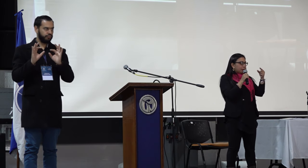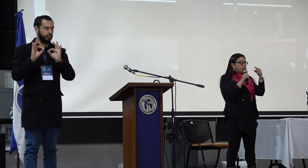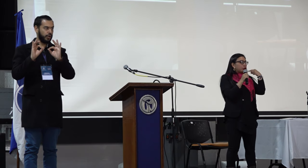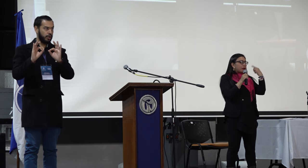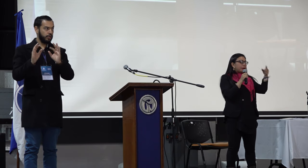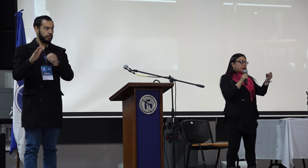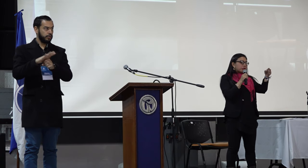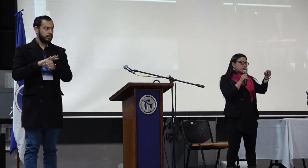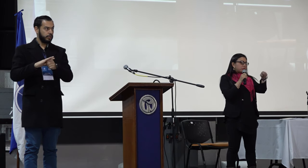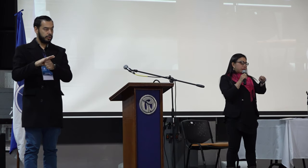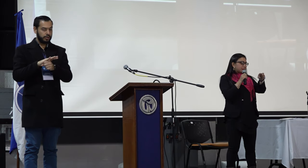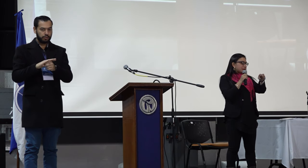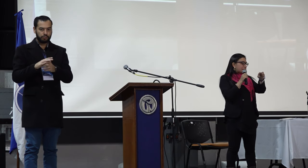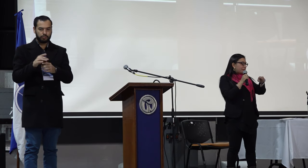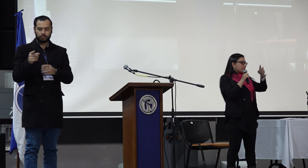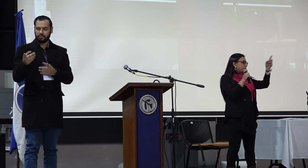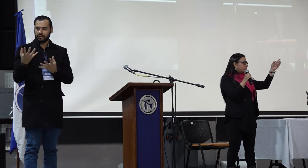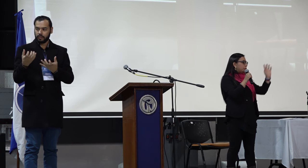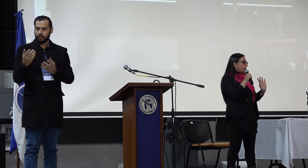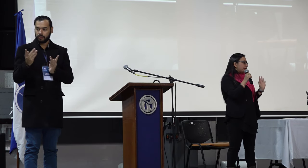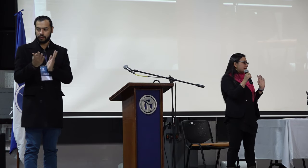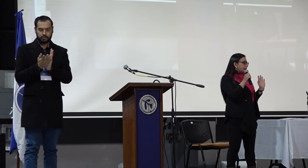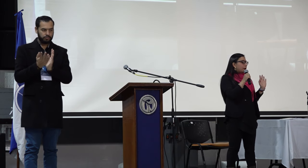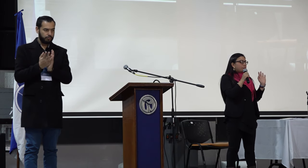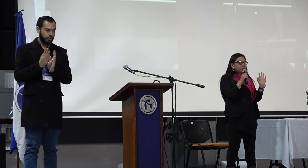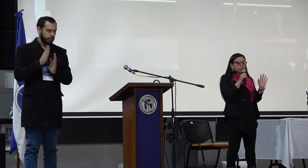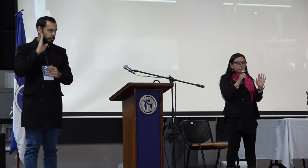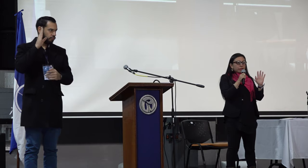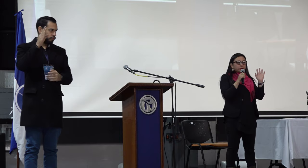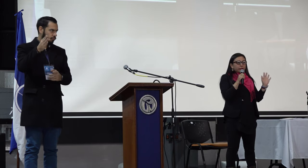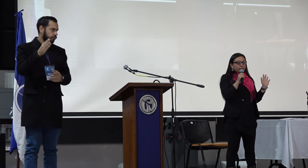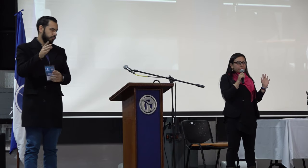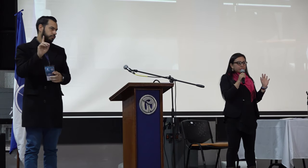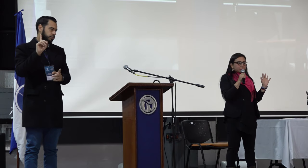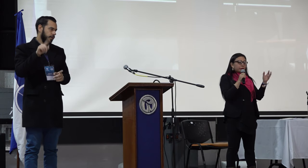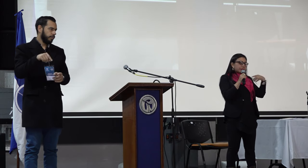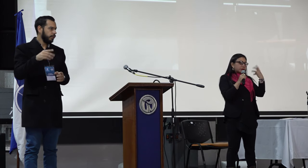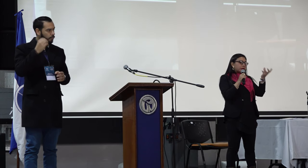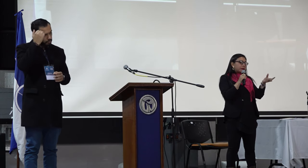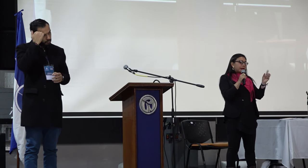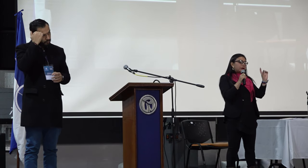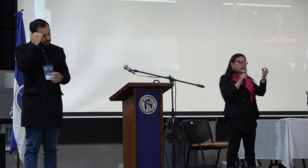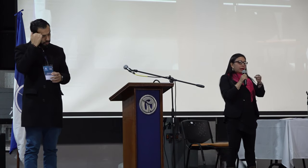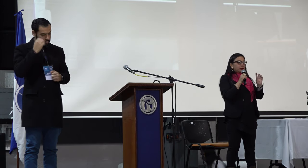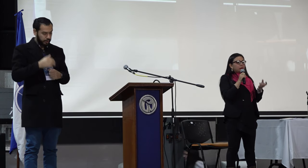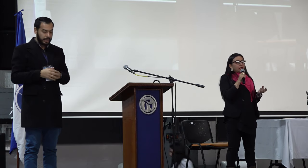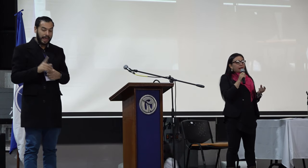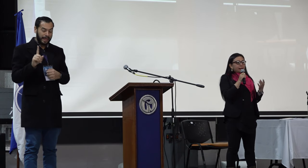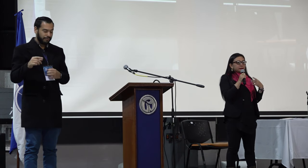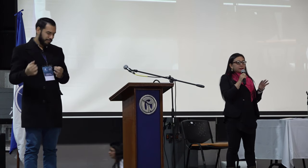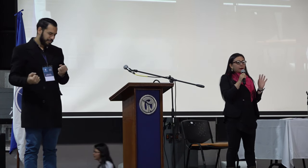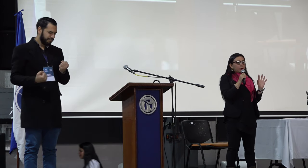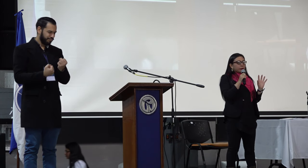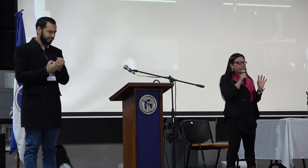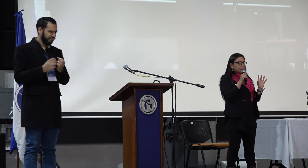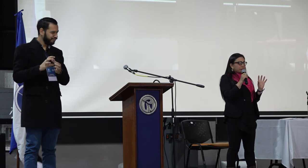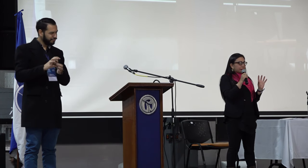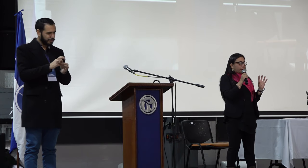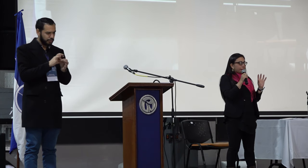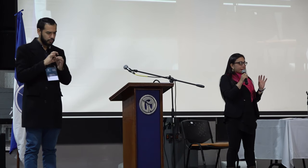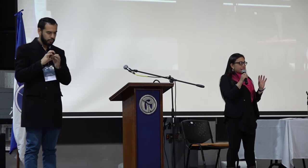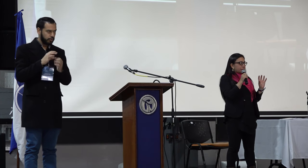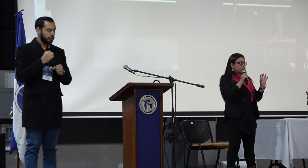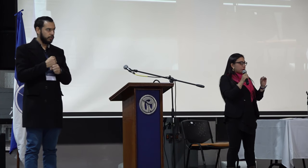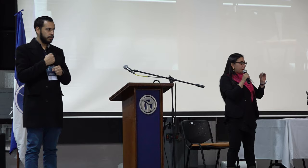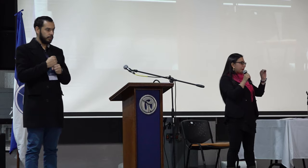lo que ven los estudiantes, que más a futuro van a ser futuros educadores. Todo esto también anudado a ese trabajo, porque vemos